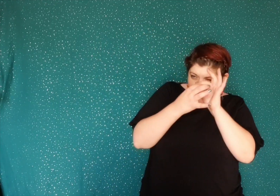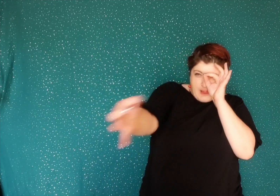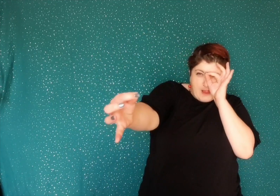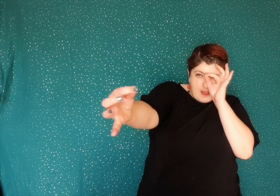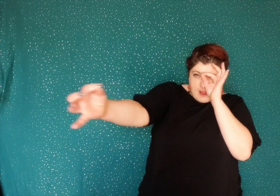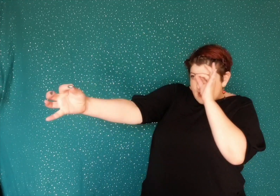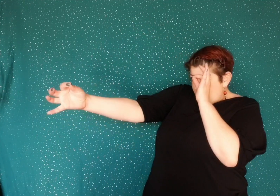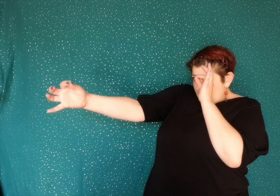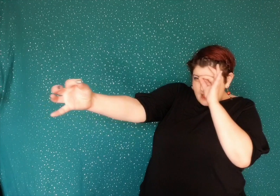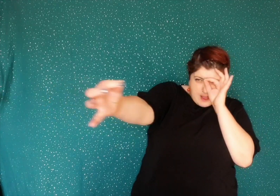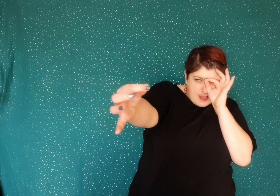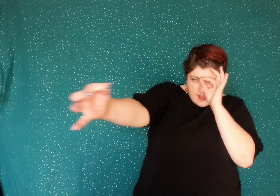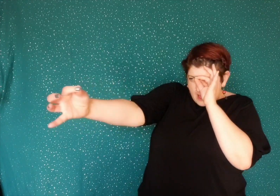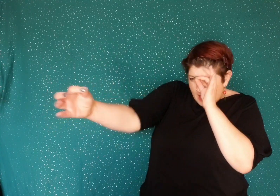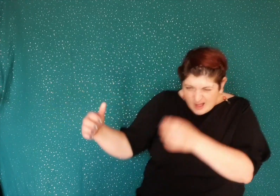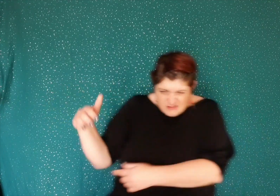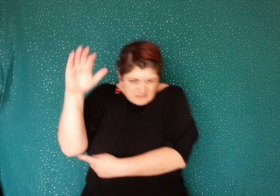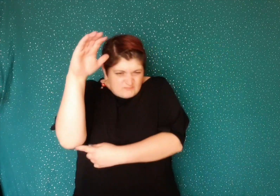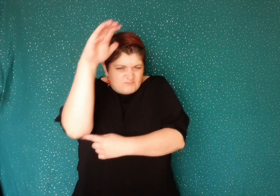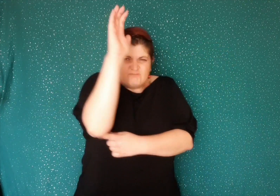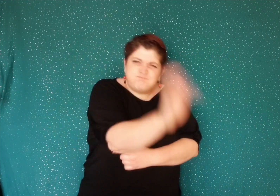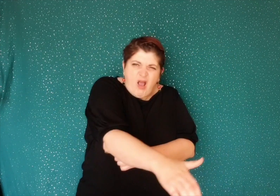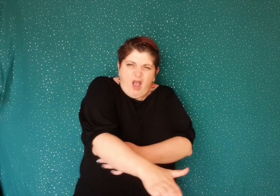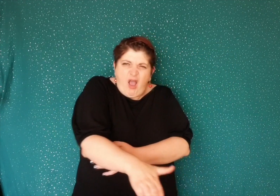il fait venir des niveleuses